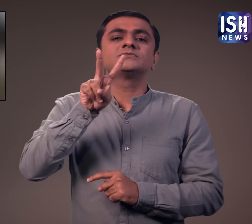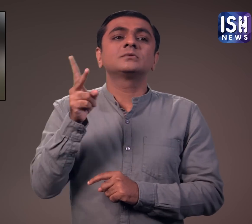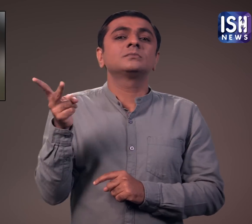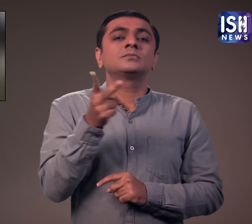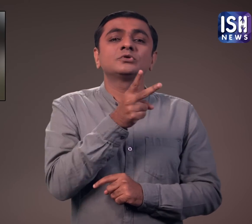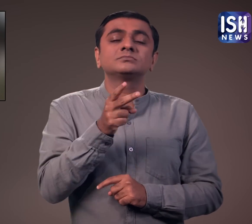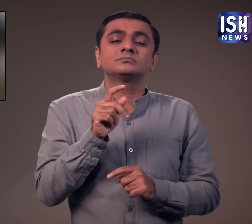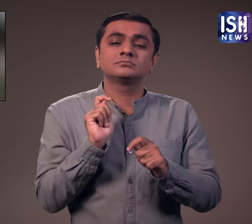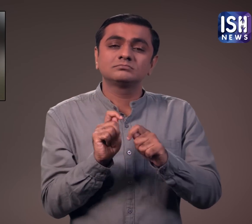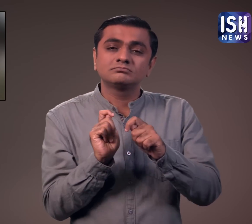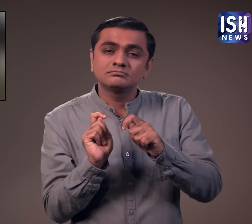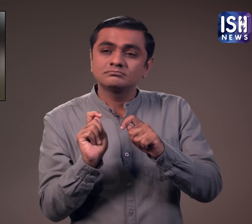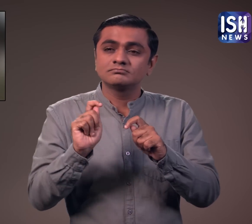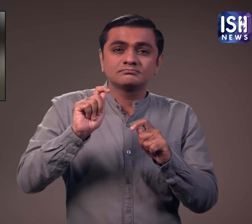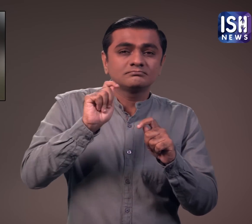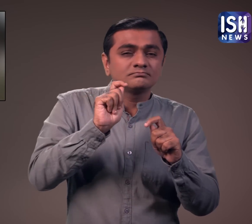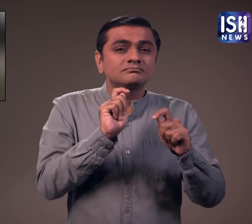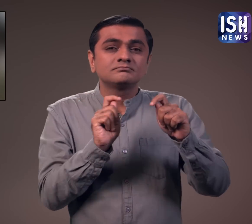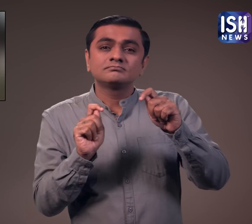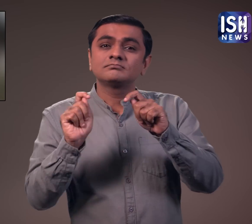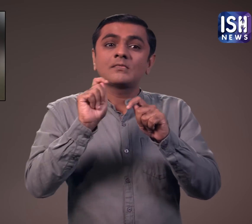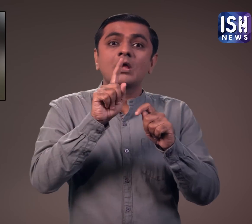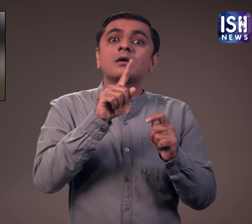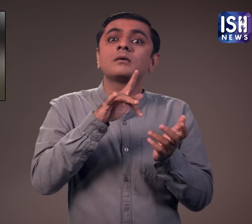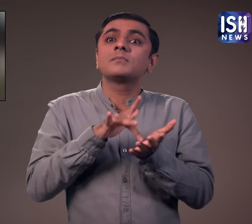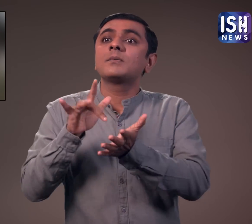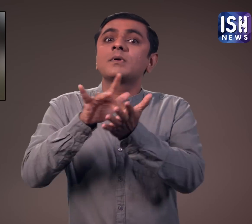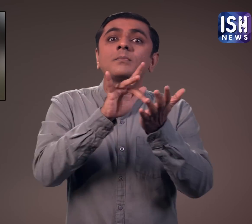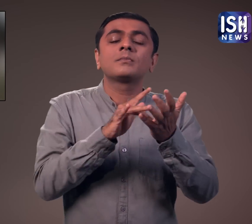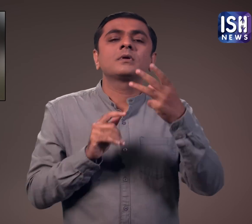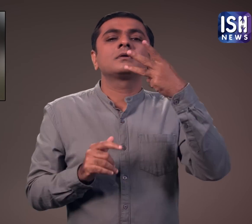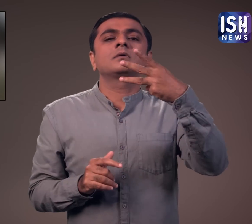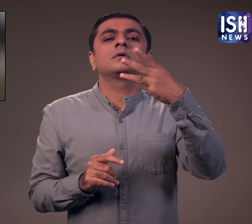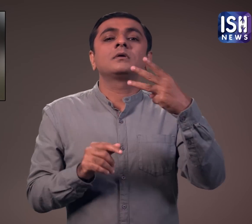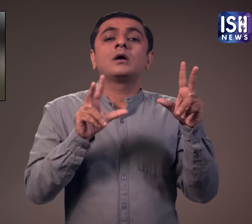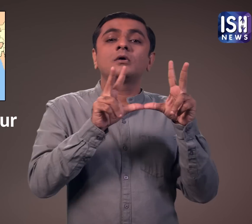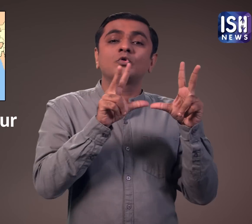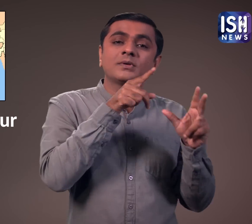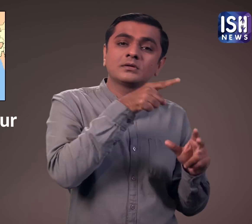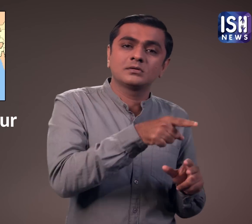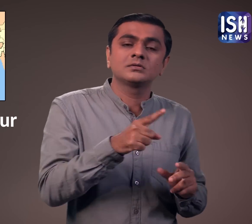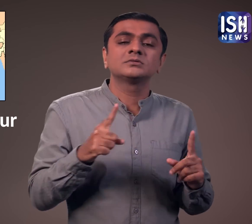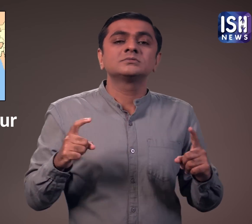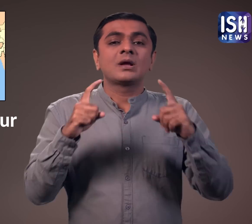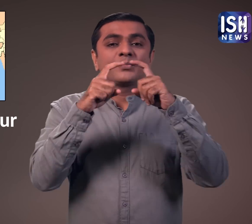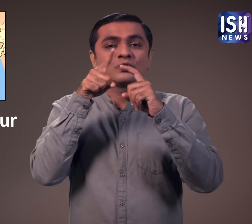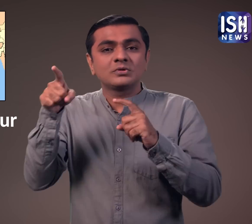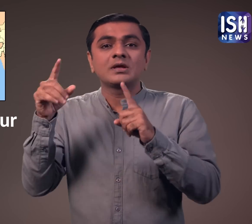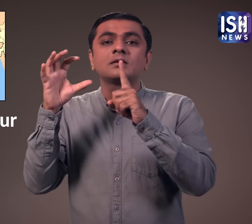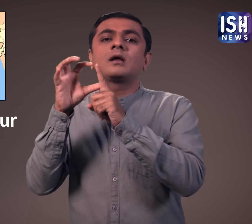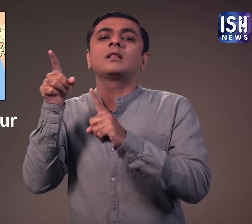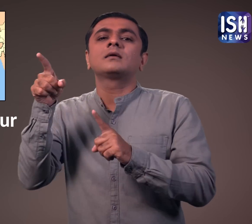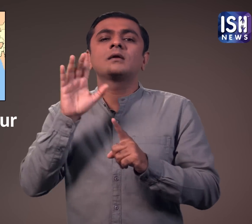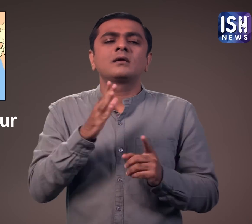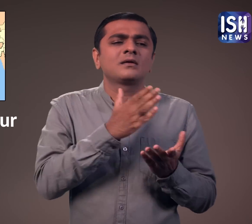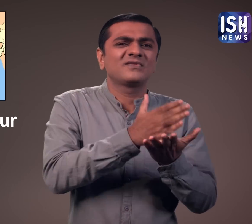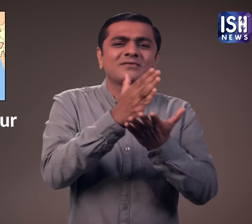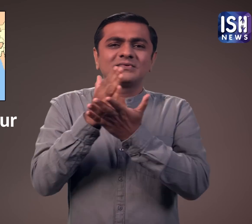निर्मान औरंगाबाद जैपुर और दिल्ली में किया गया। और इसे पूरा होने में 9